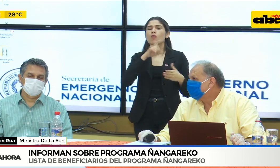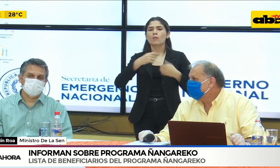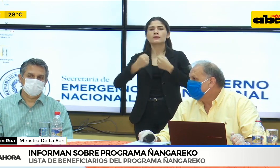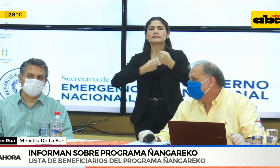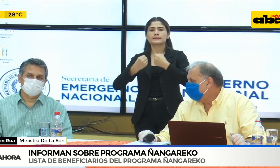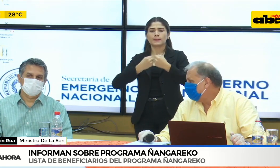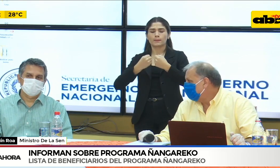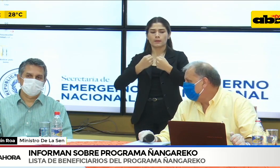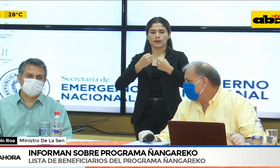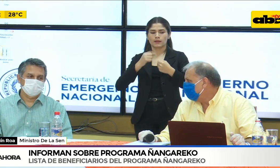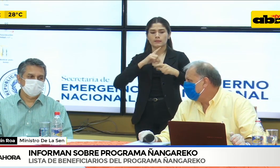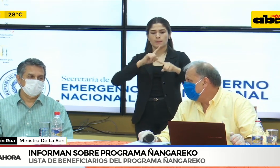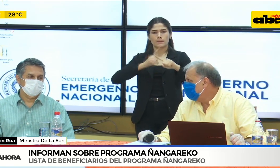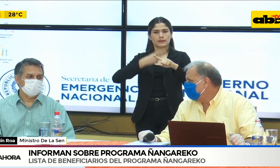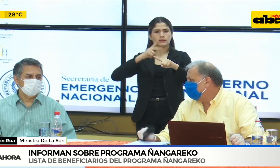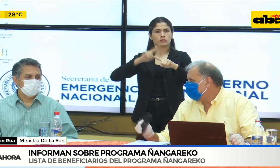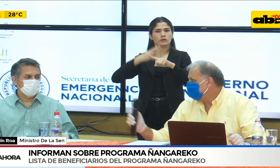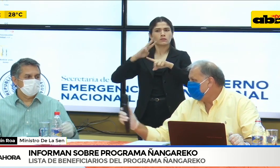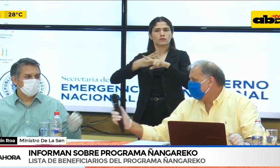se aplicaría a otro programa?